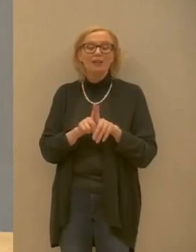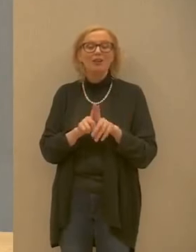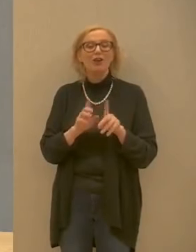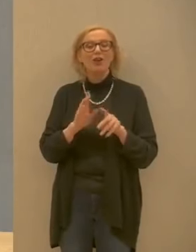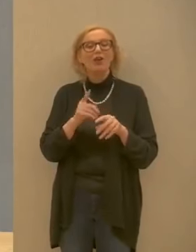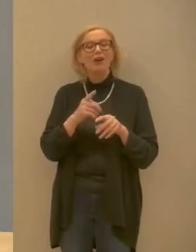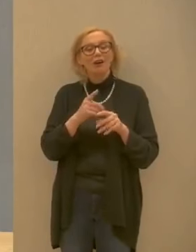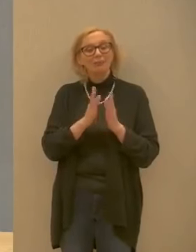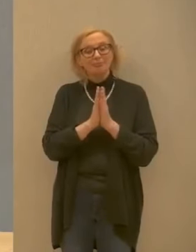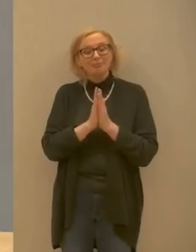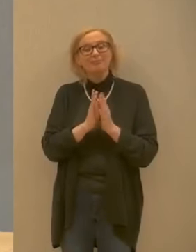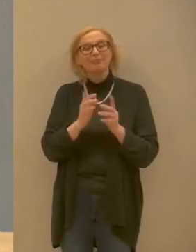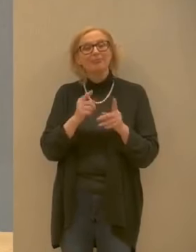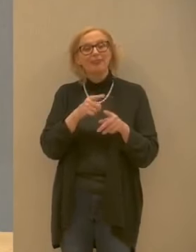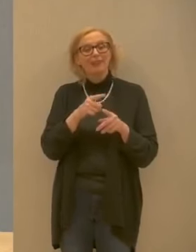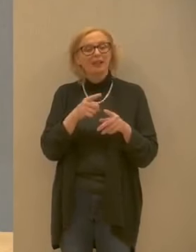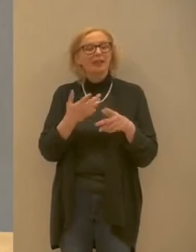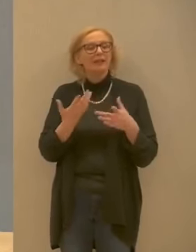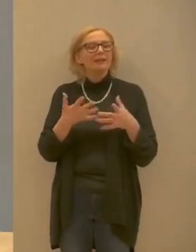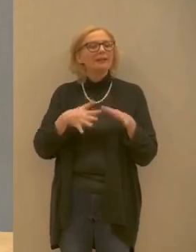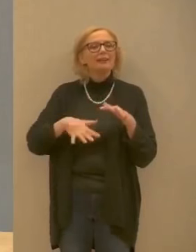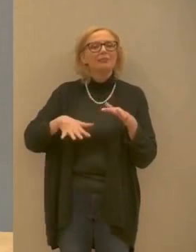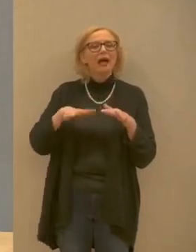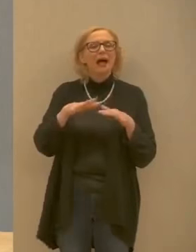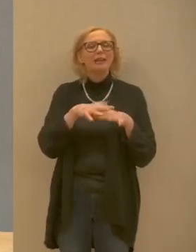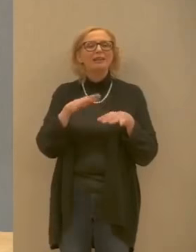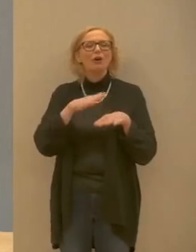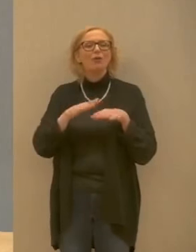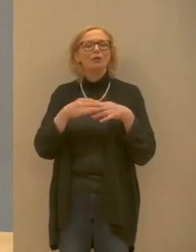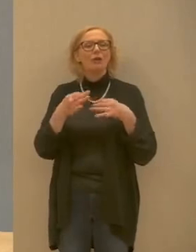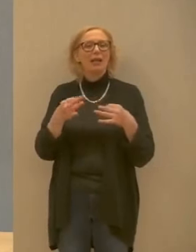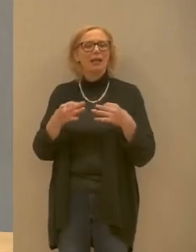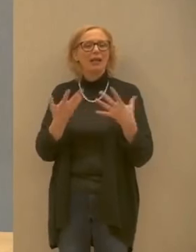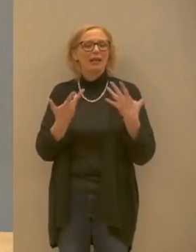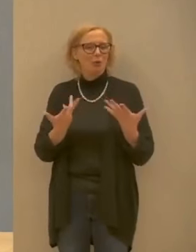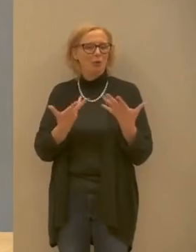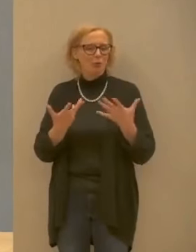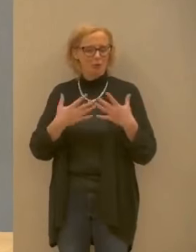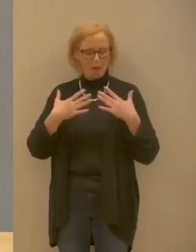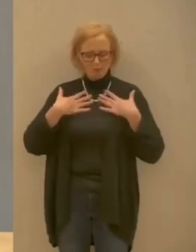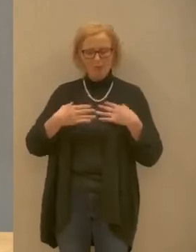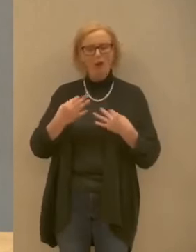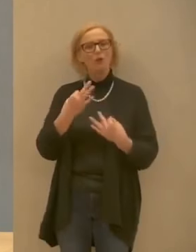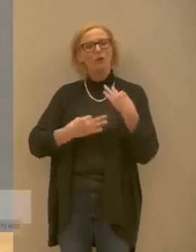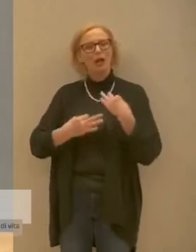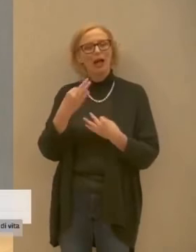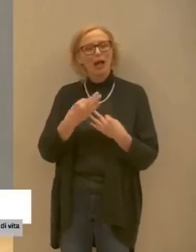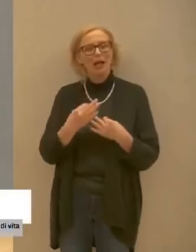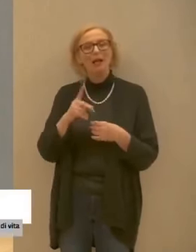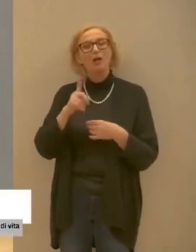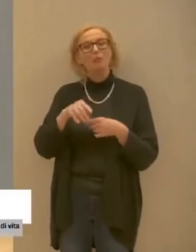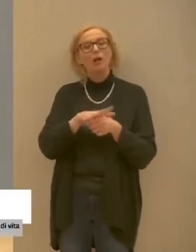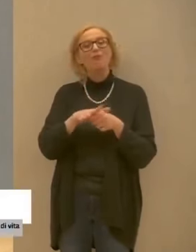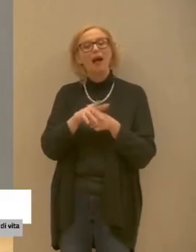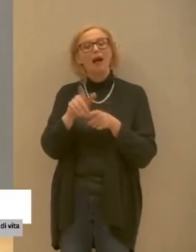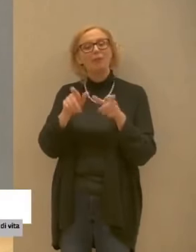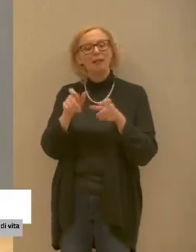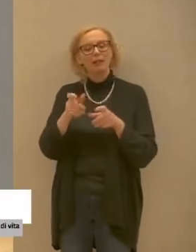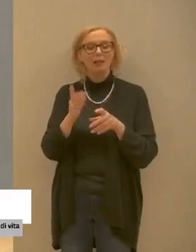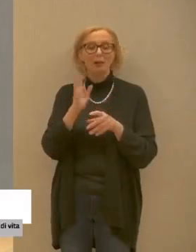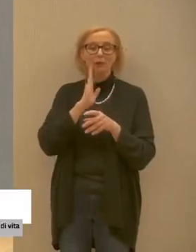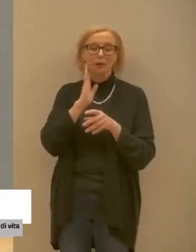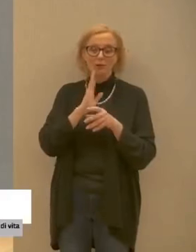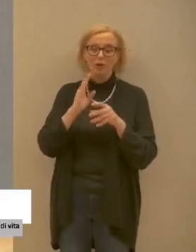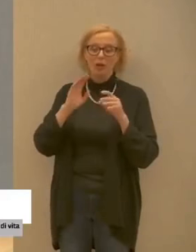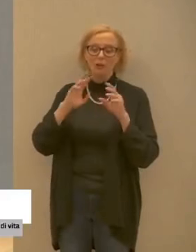occupare lo spazio cercando proprio di avere cura di sé e in questo senso chiediamo un impegno ai familiari però un impegno ai